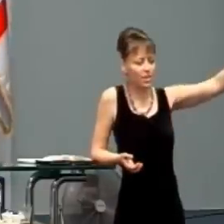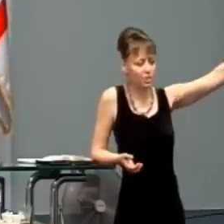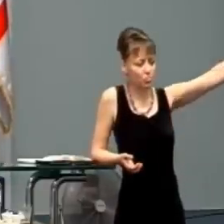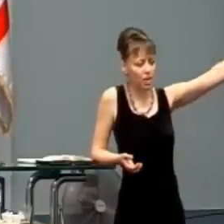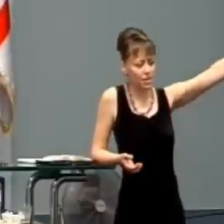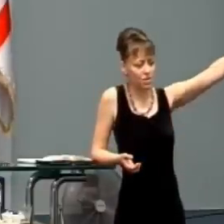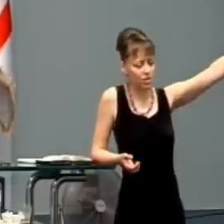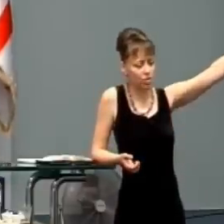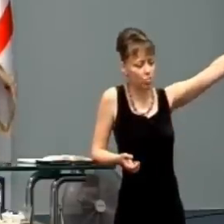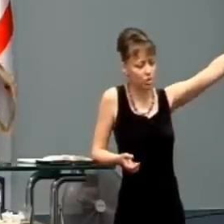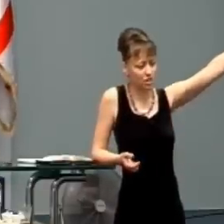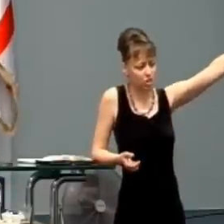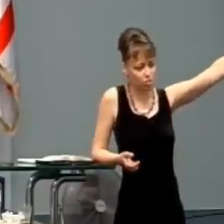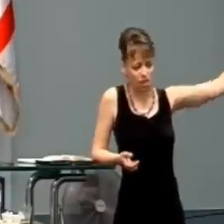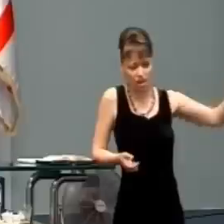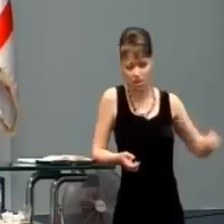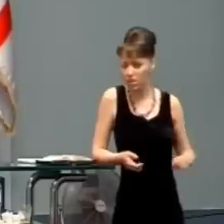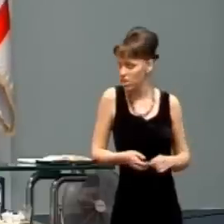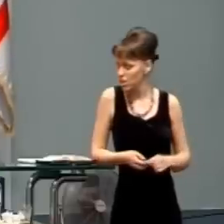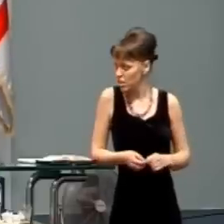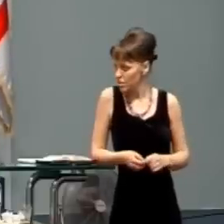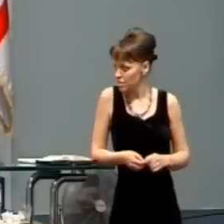Povedal nám, vidíte toto tu?